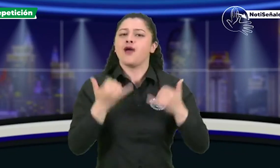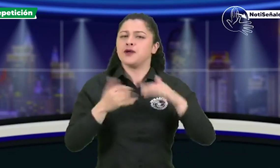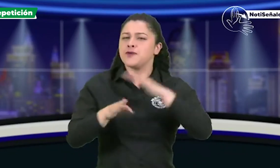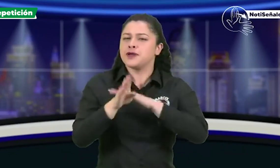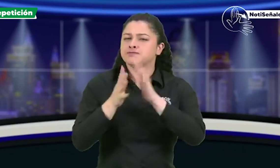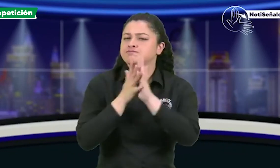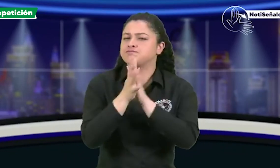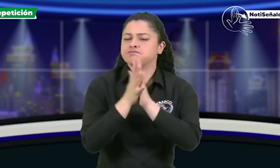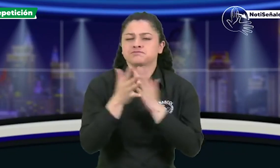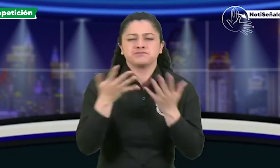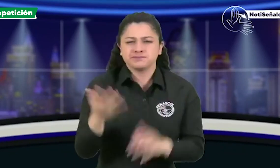vamos a continuar.